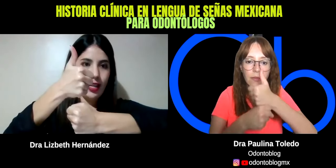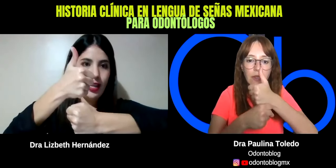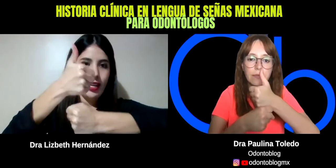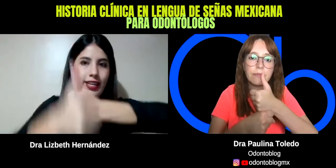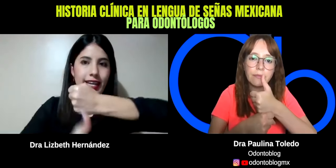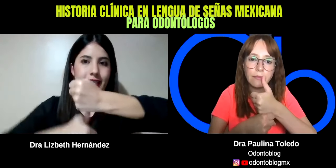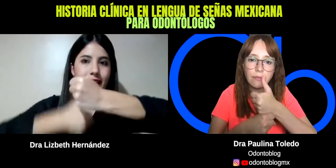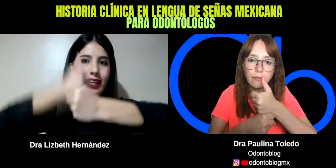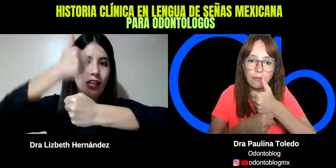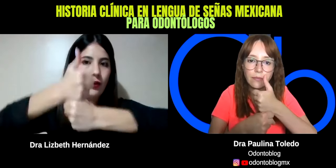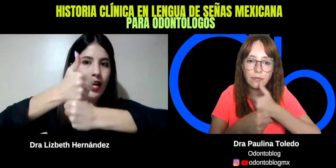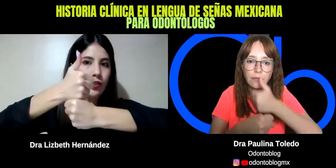Y girarlo. Años.